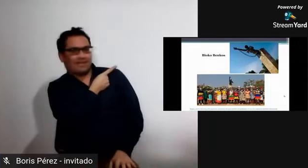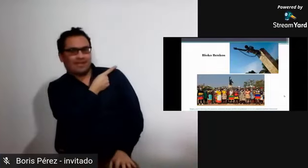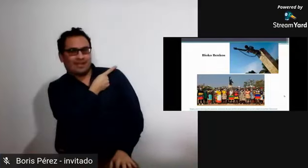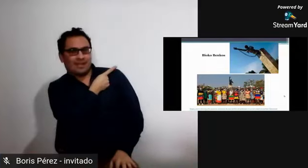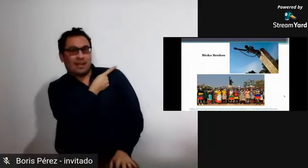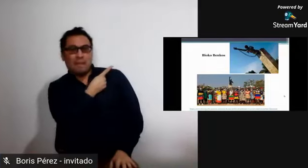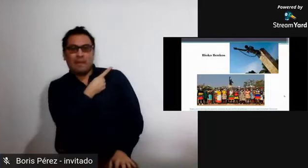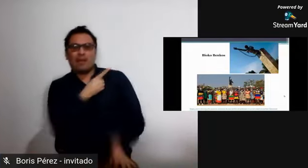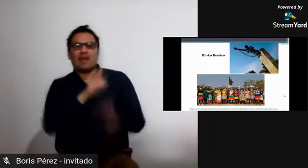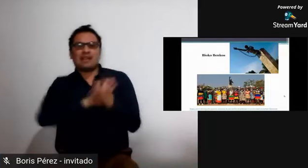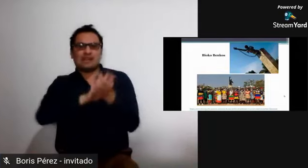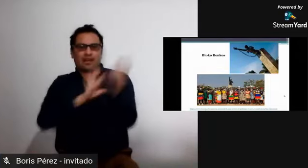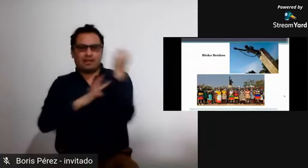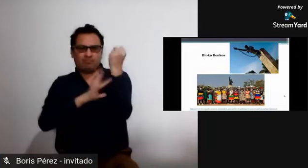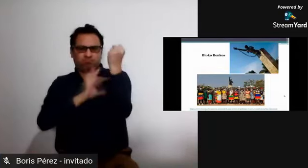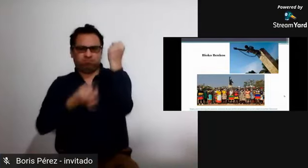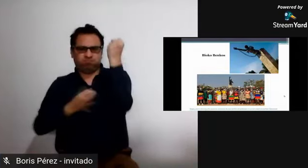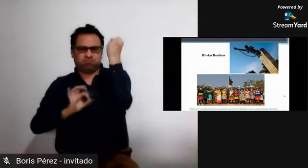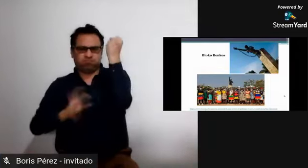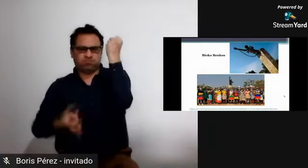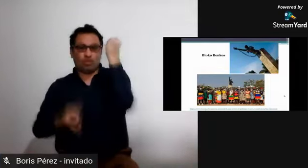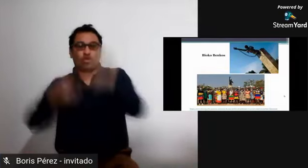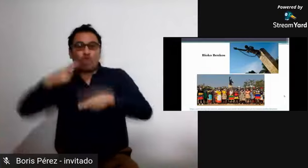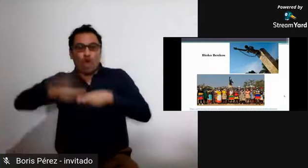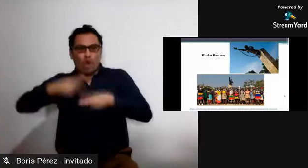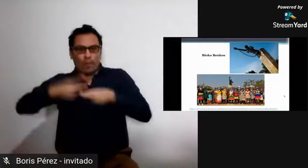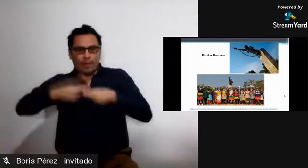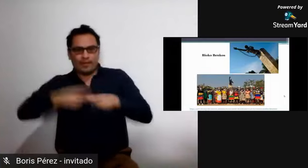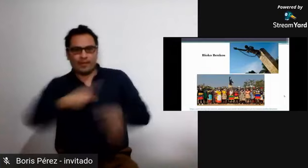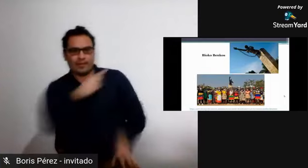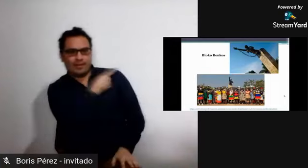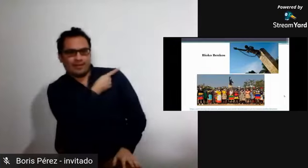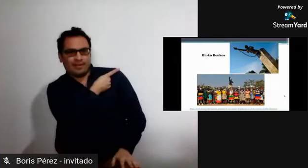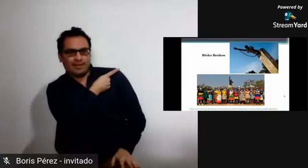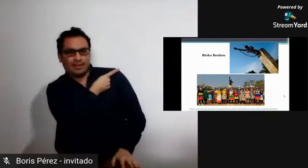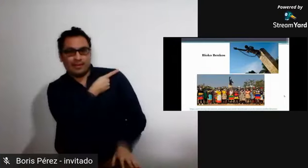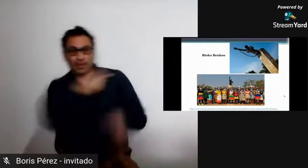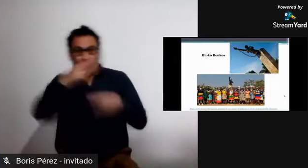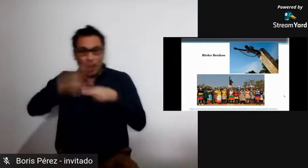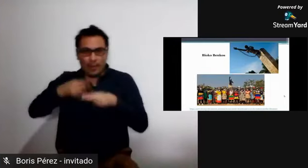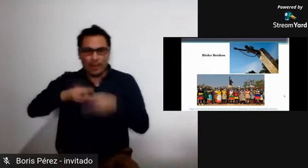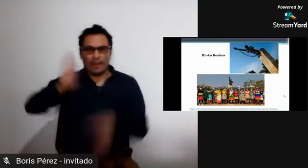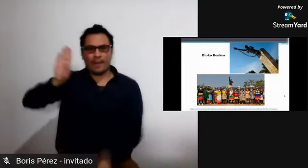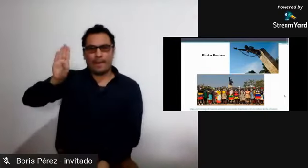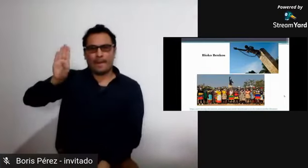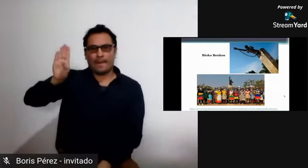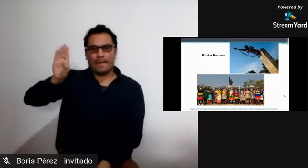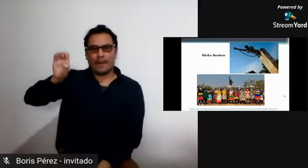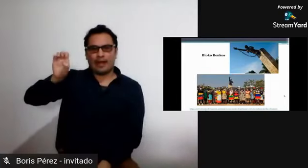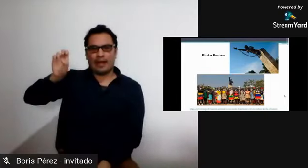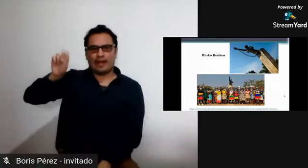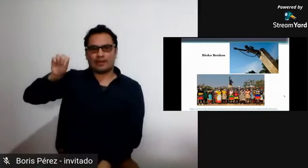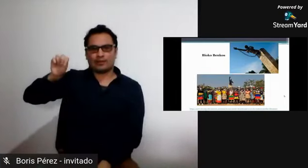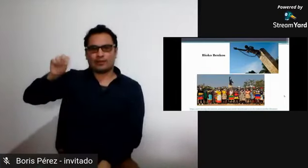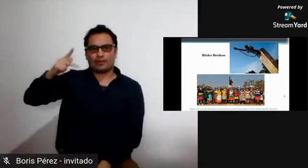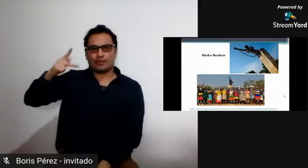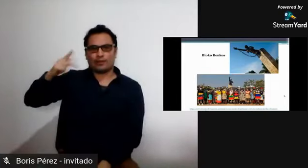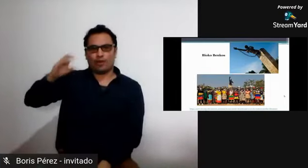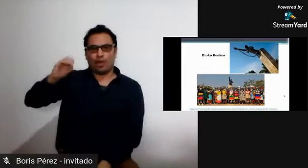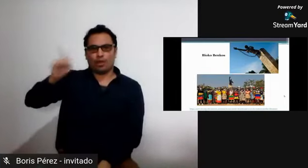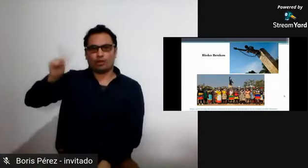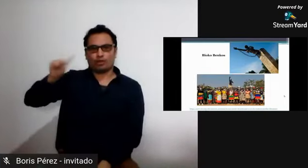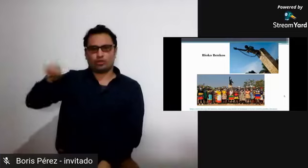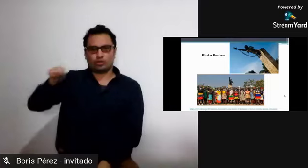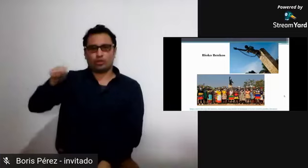conserva muchas características culturales de las personas que en su momento, cimarrones,